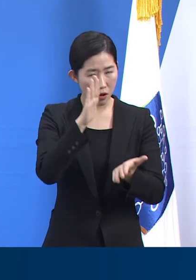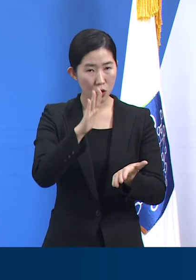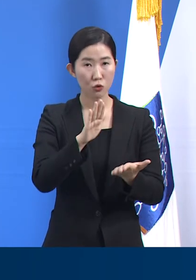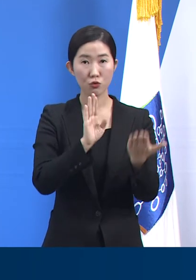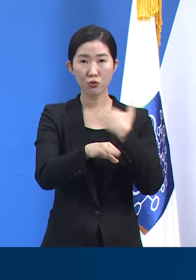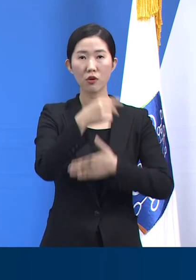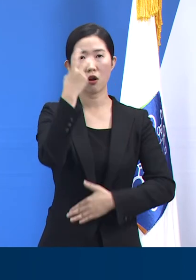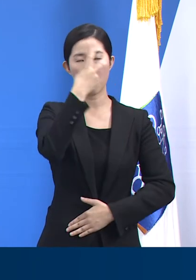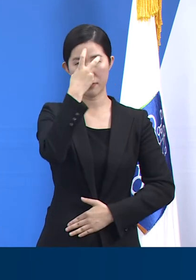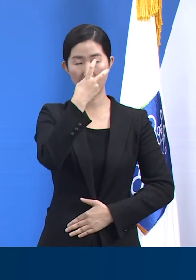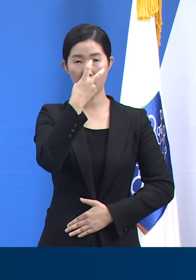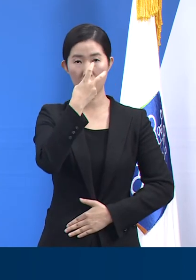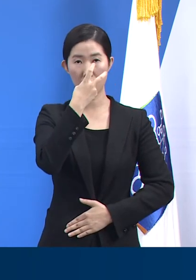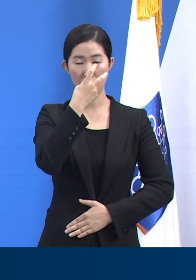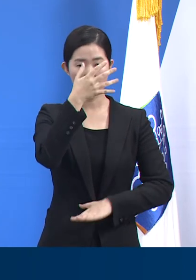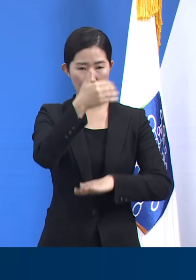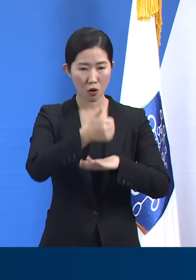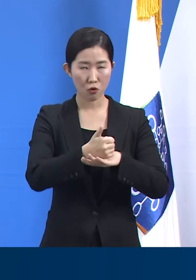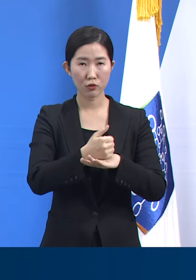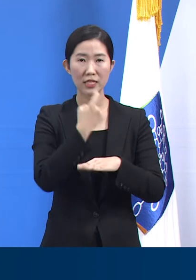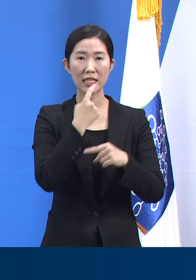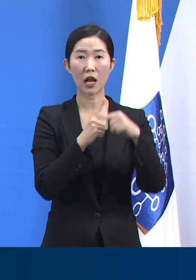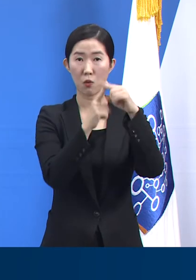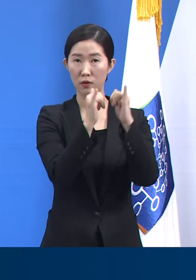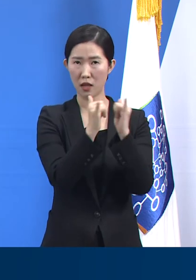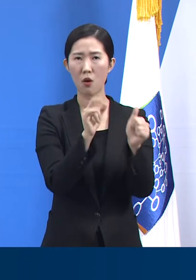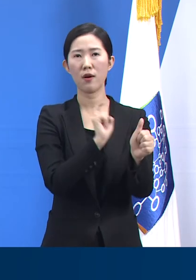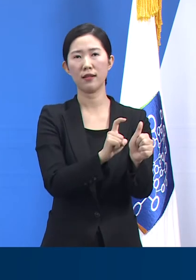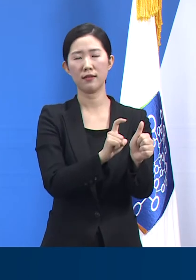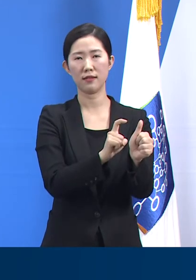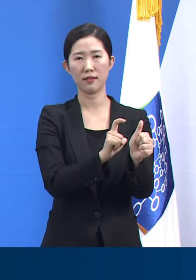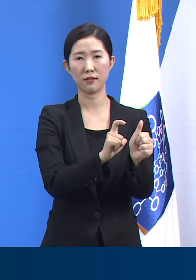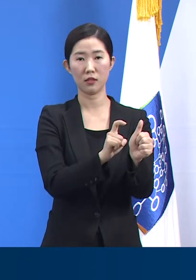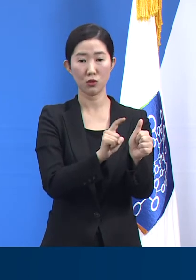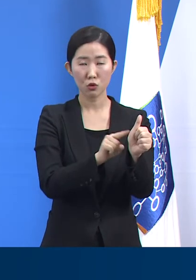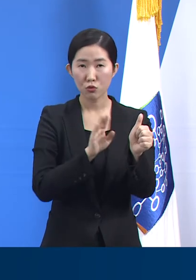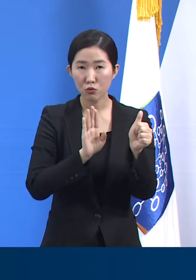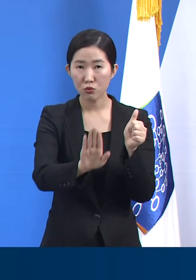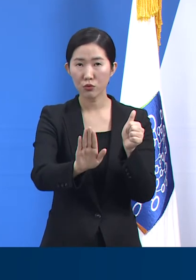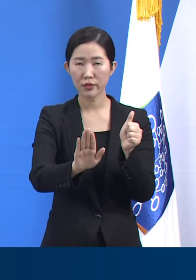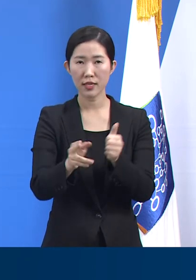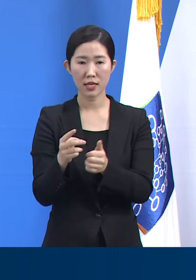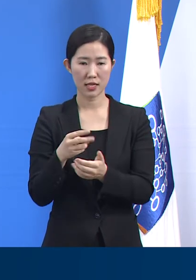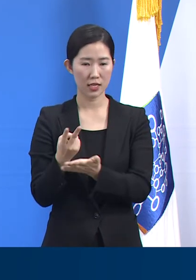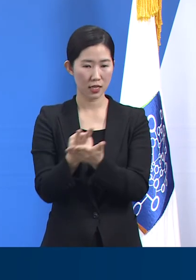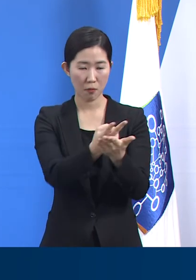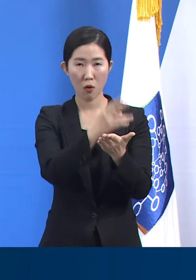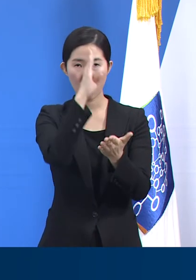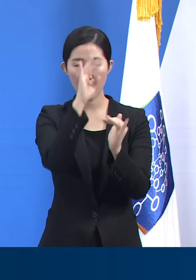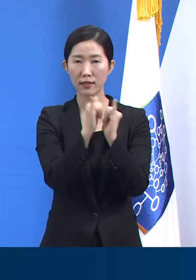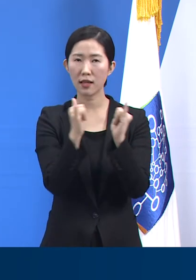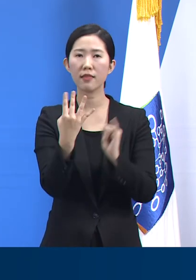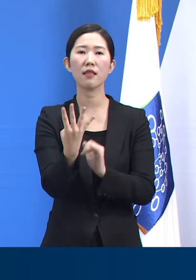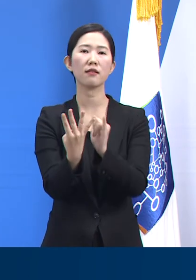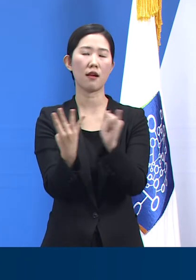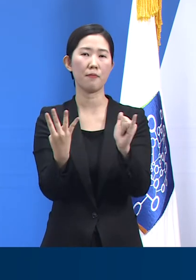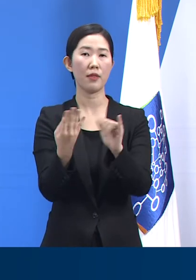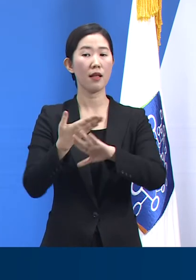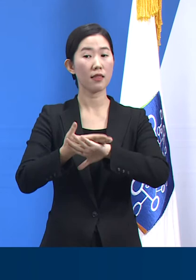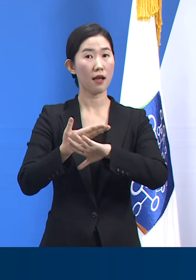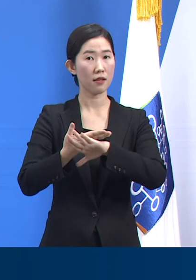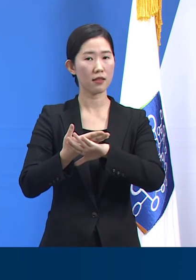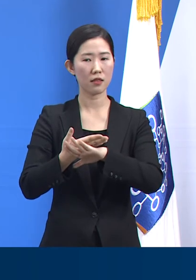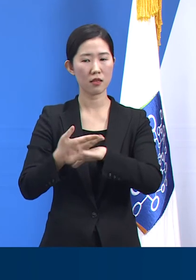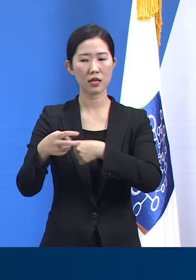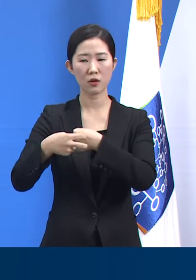받은 간호사 1명이 확진 판정을 받았고 이후 입원 환자 4명이 타의료기관 전원을